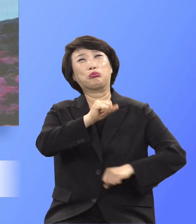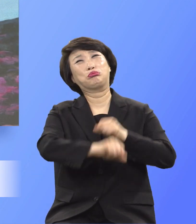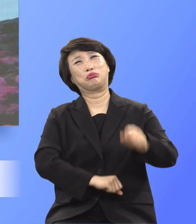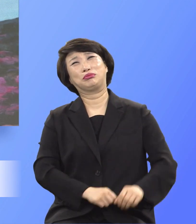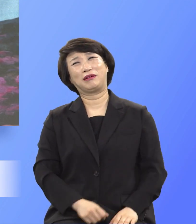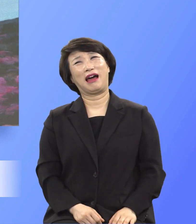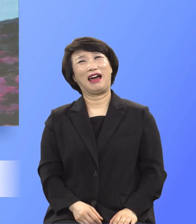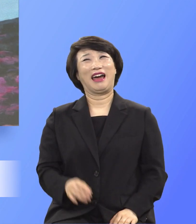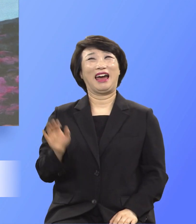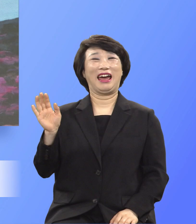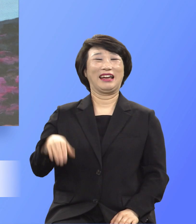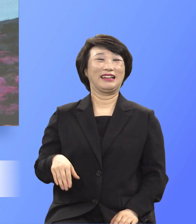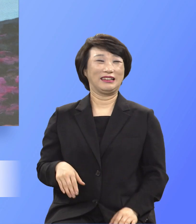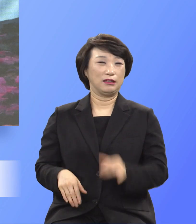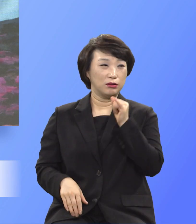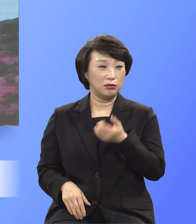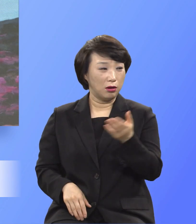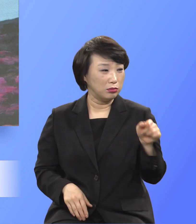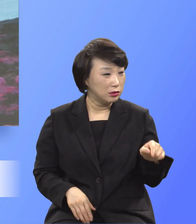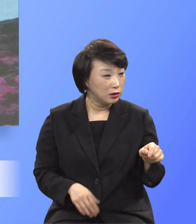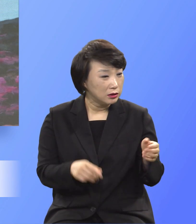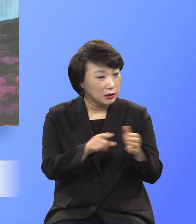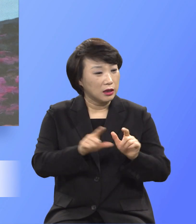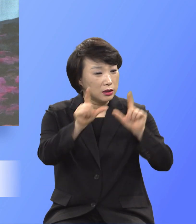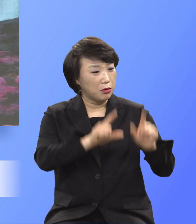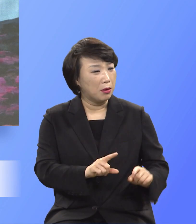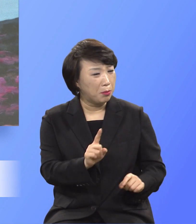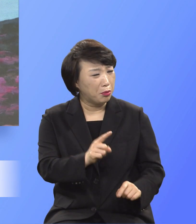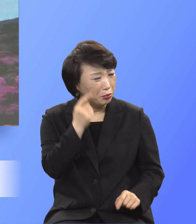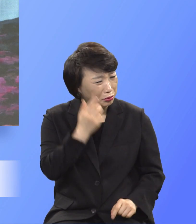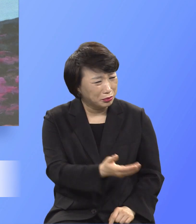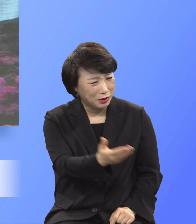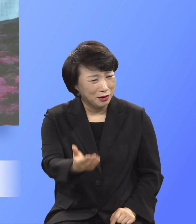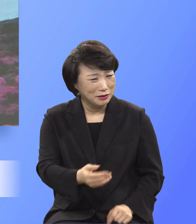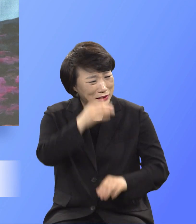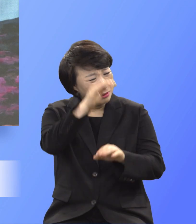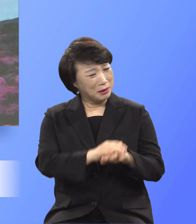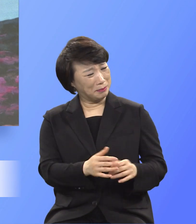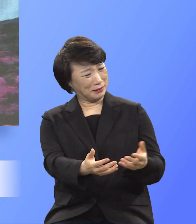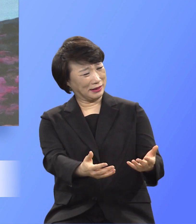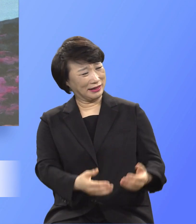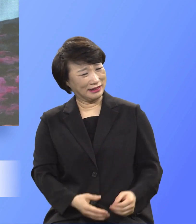무슨 신앙생활이라고 합니까? 그게 무슨 예배라고 드리느냐 그 말입니다.